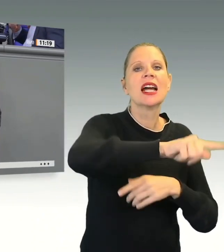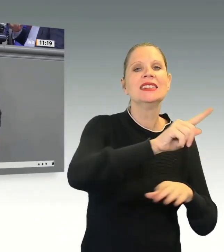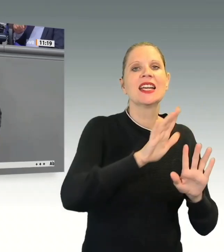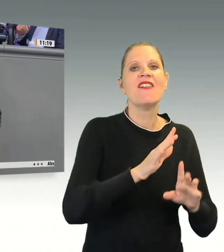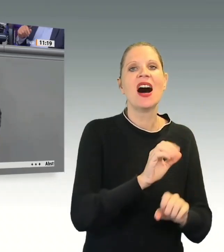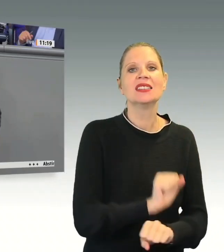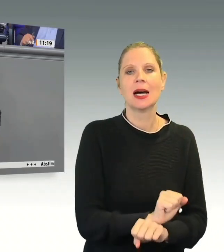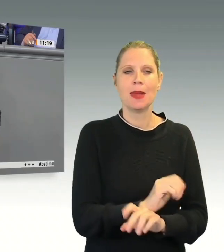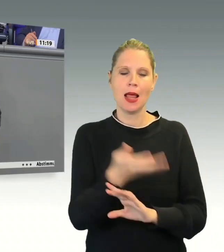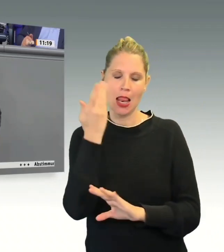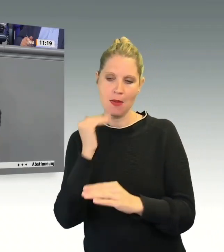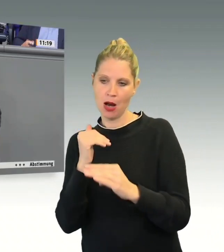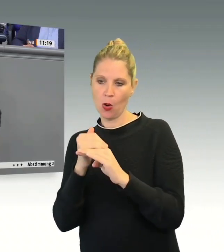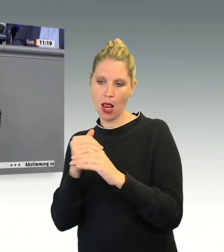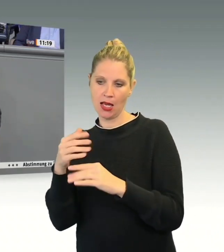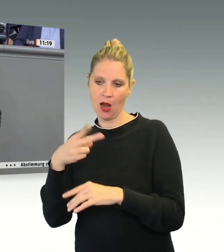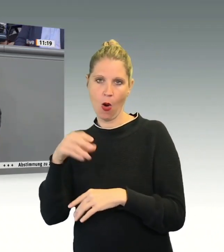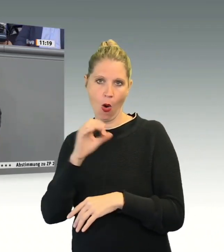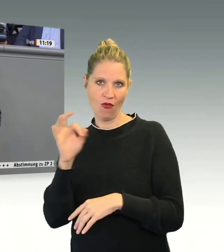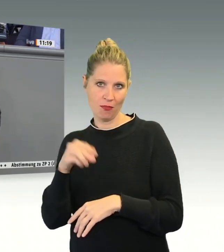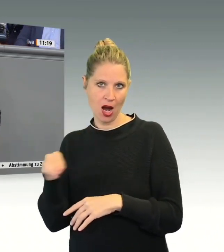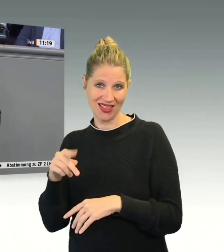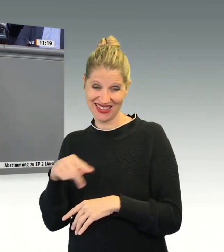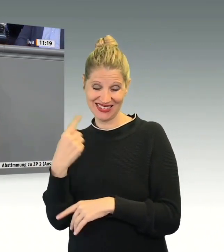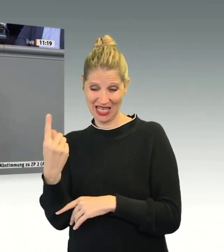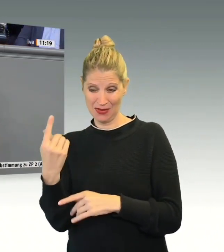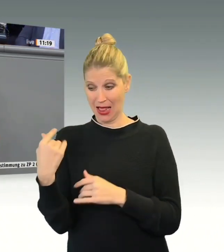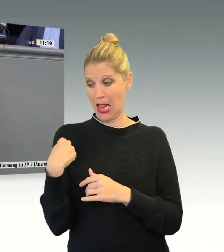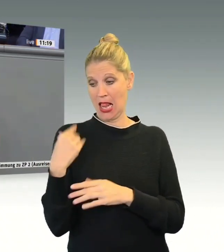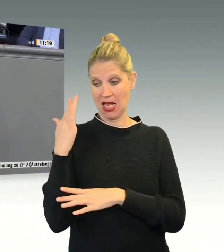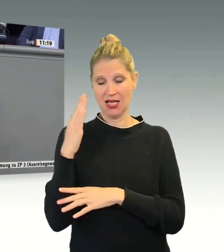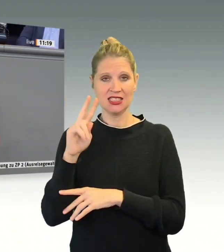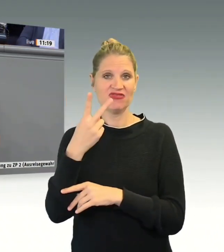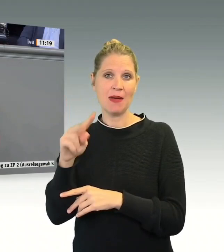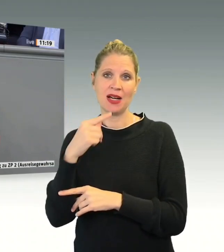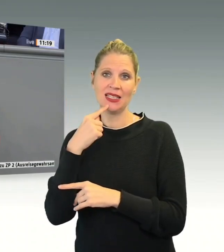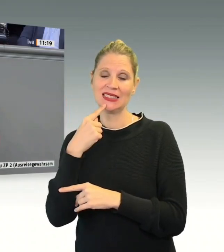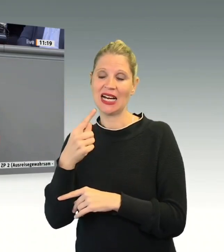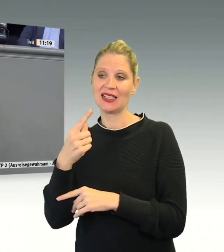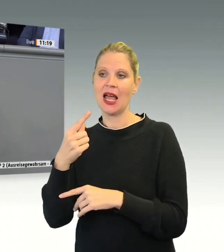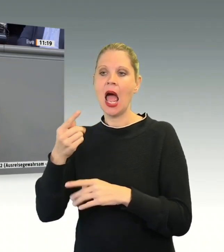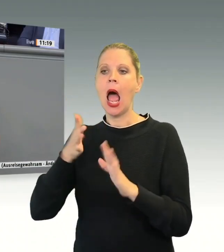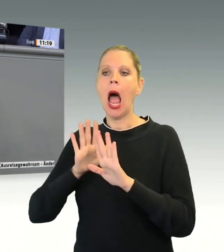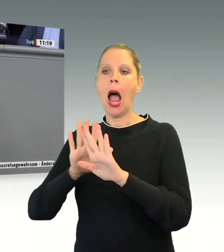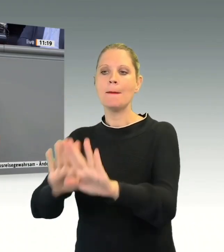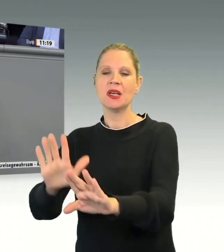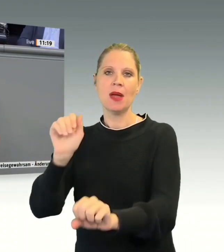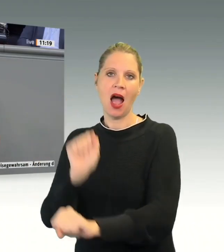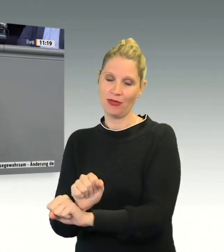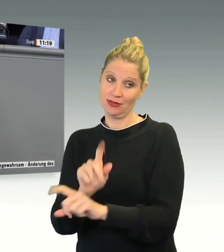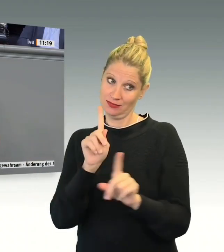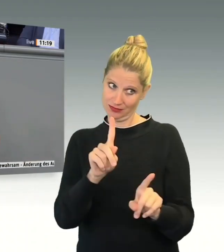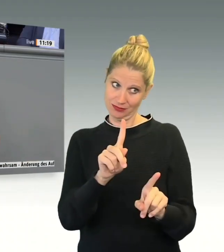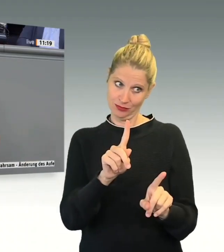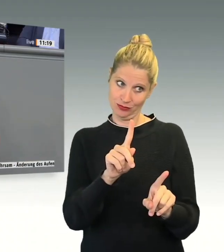Kollege Hoffmann, Sie haben gerade zweimal hier von Abschiebehaft gesprochen. Bevor Sie hier solche Anträge stellen und sich hier verheddern in den Termini, sollten Sie erstmal den